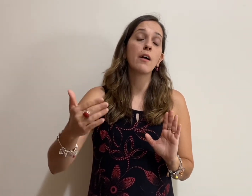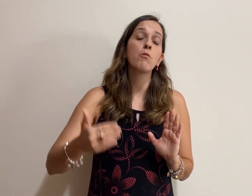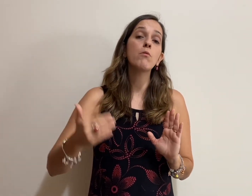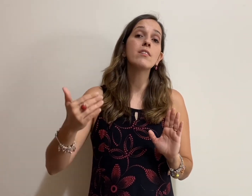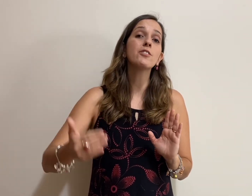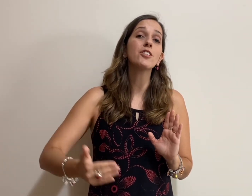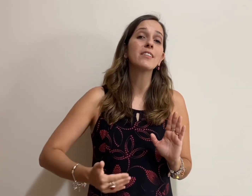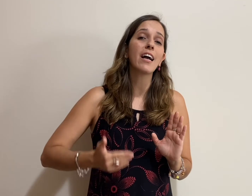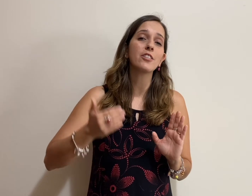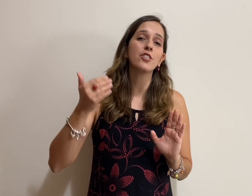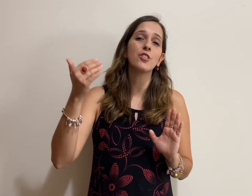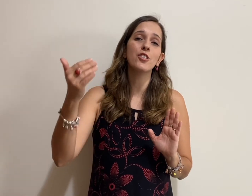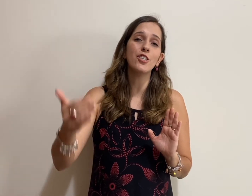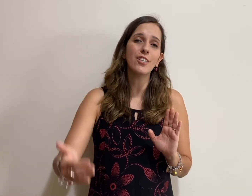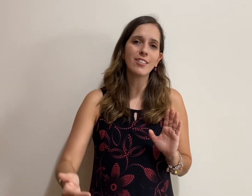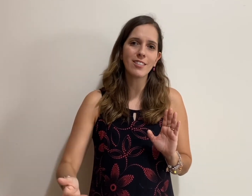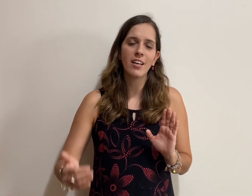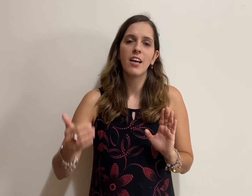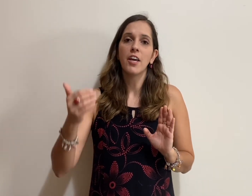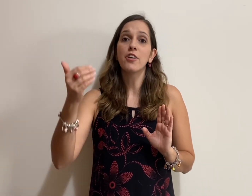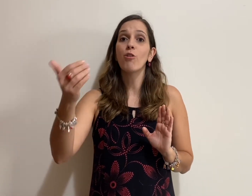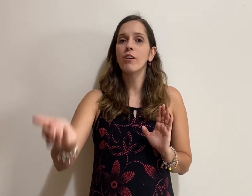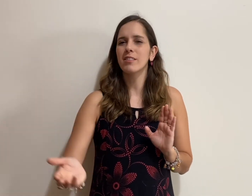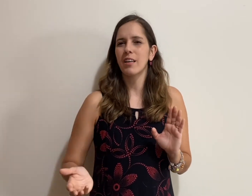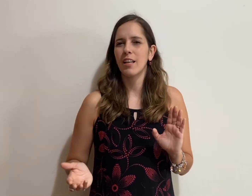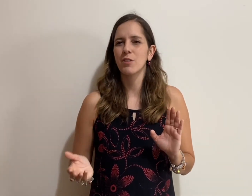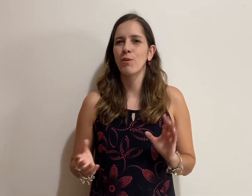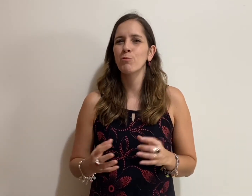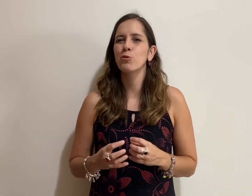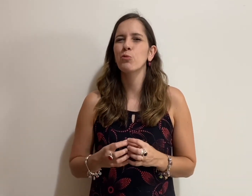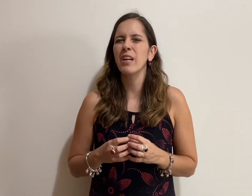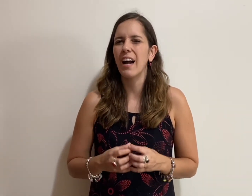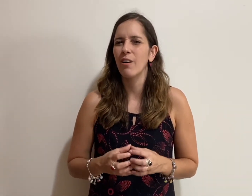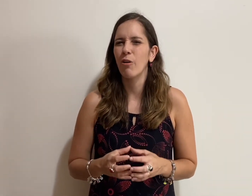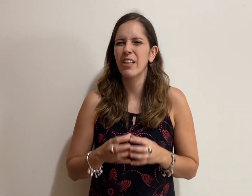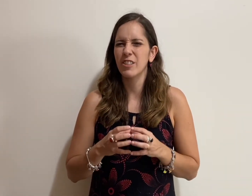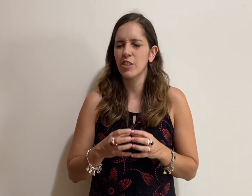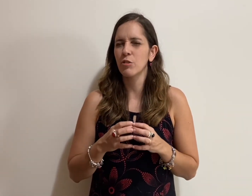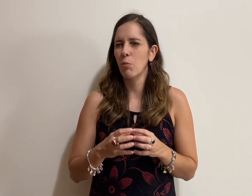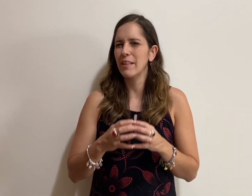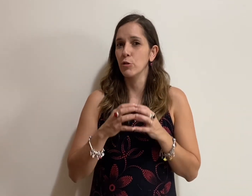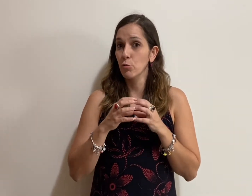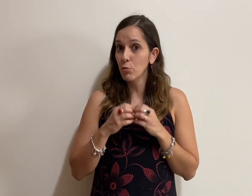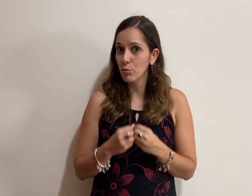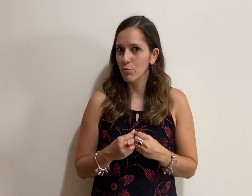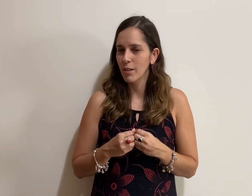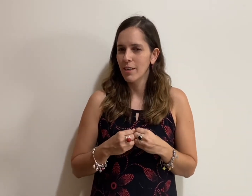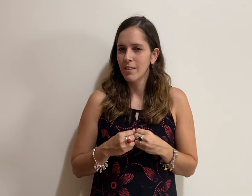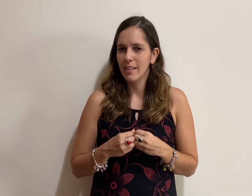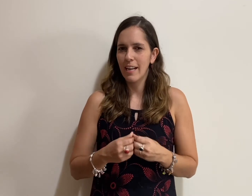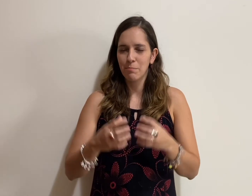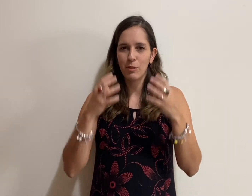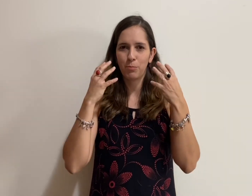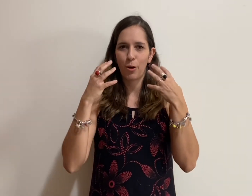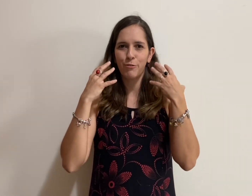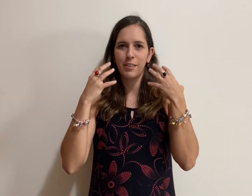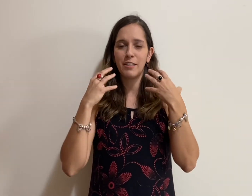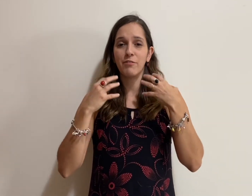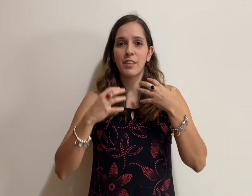quantidade de dias e horas que elas vão durar. Olha, gente, como é duro! A prof aqui fica